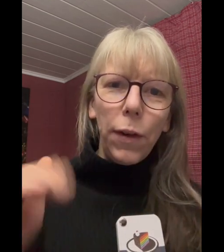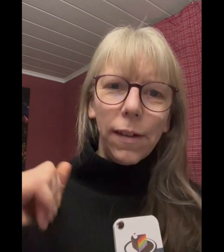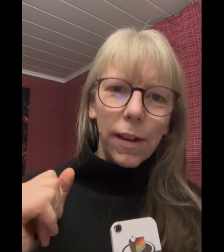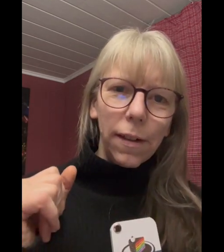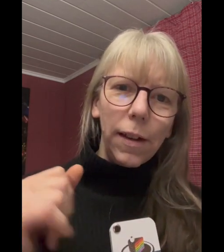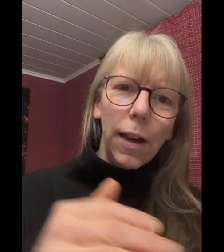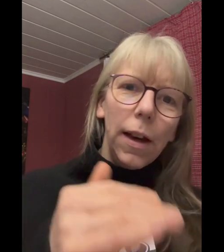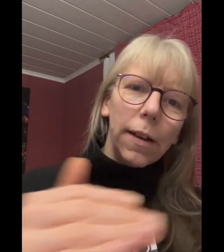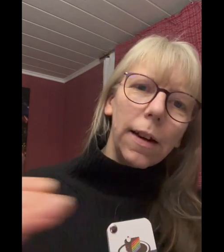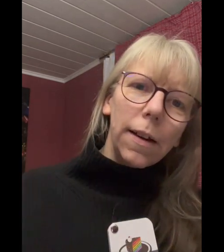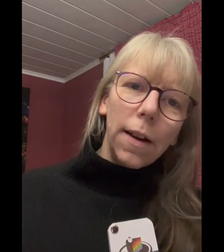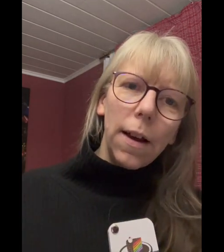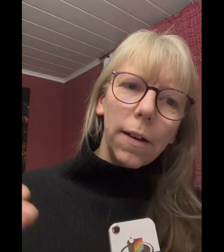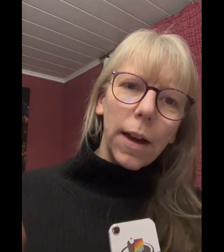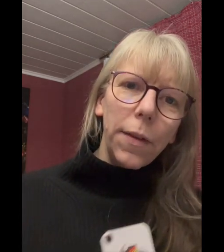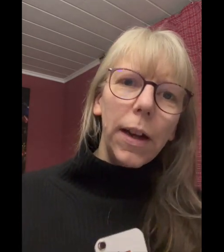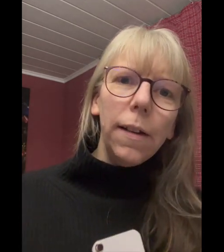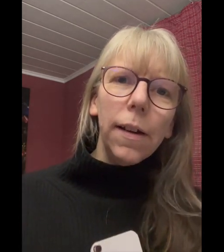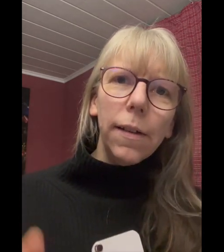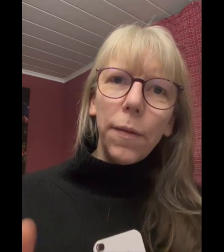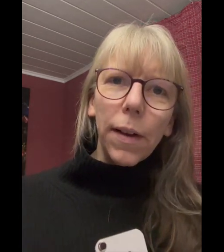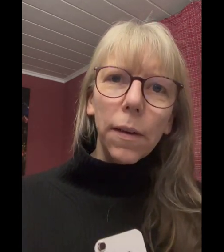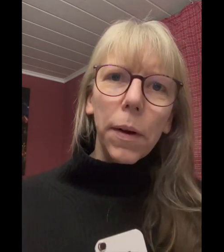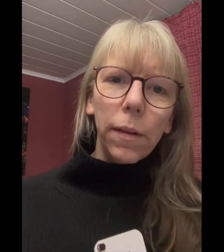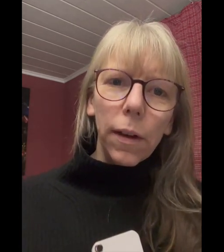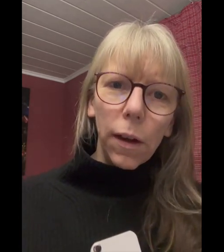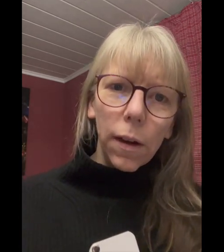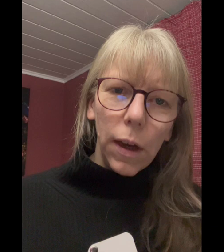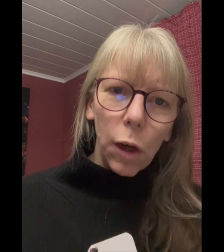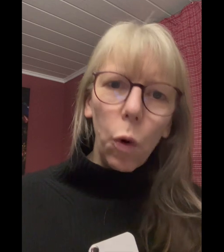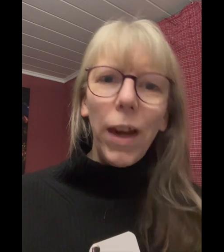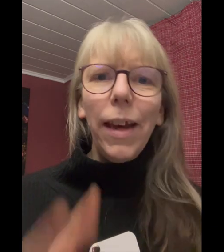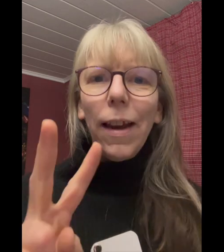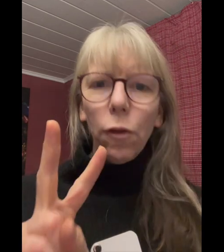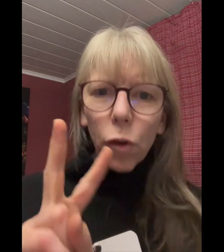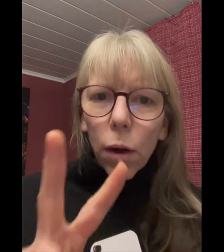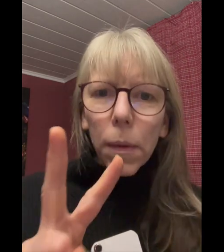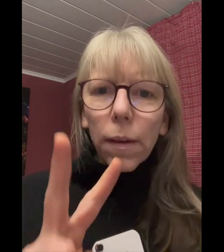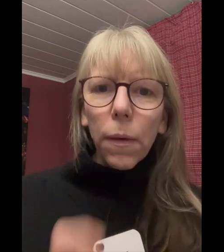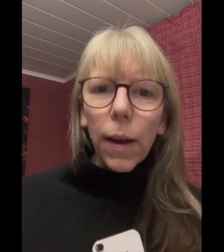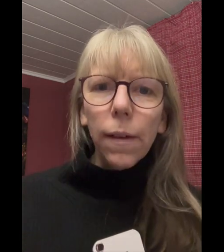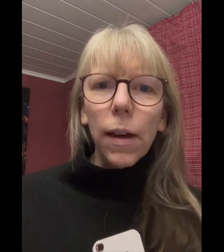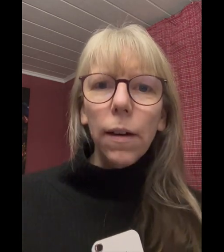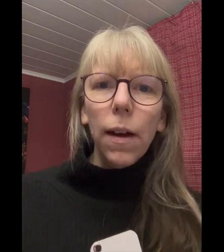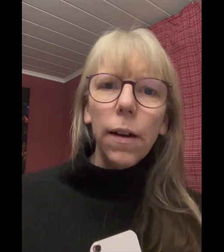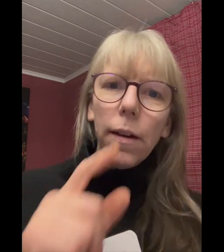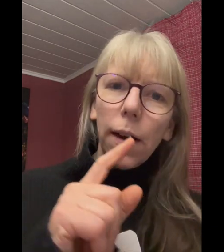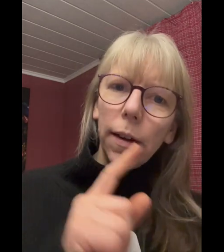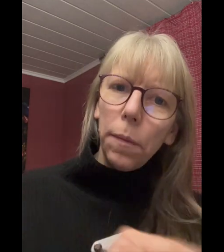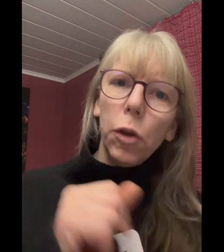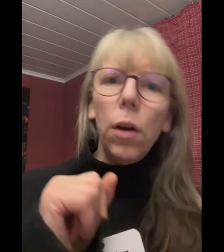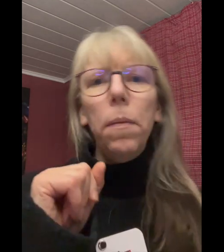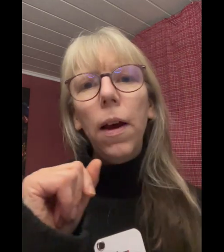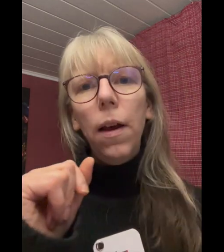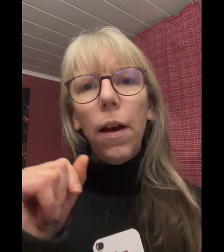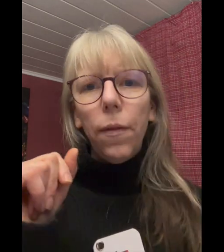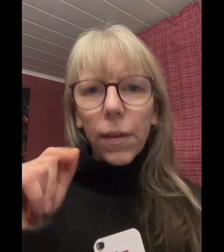vier, sagte sie, dann drei, vier Gläser. Sie weiß aber, dass ihre Kollegin auch schon immer zwei Sachen da hatte. Die hatte nämlich schon immer Wasser,